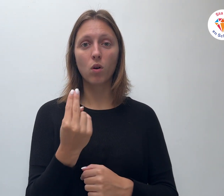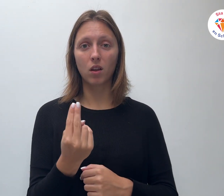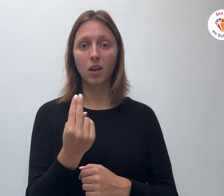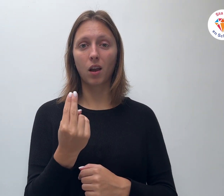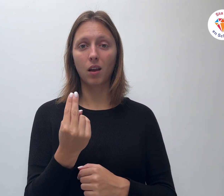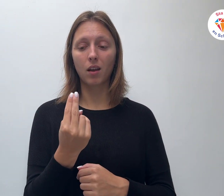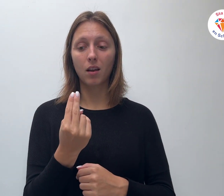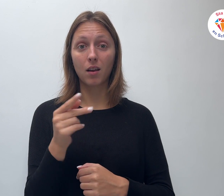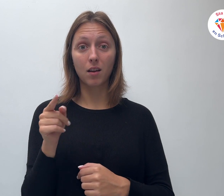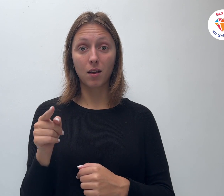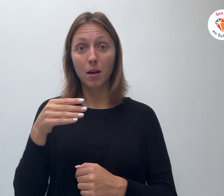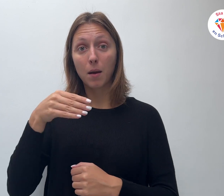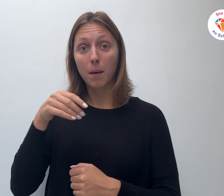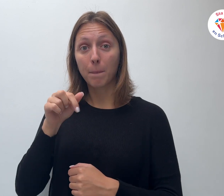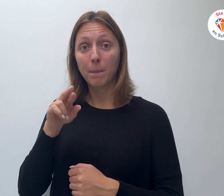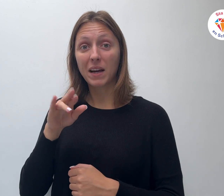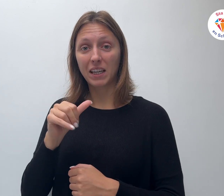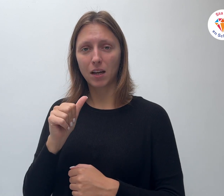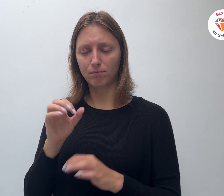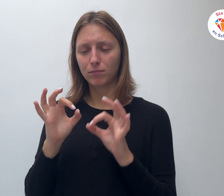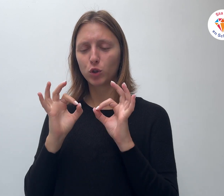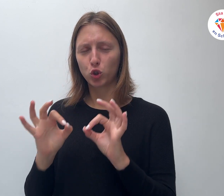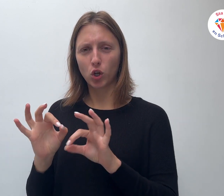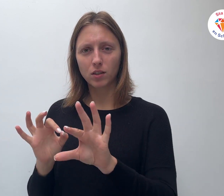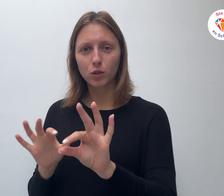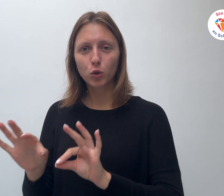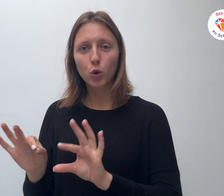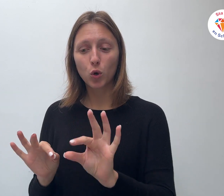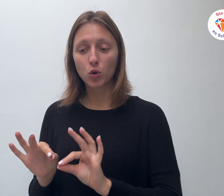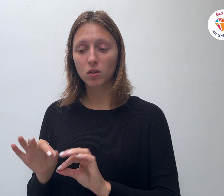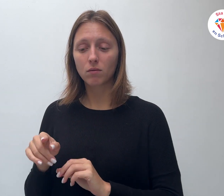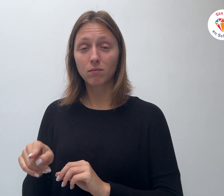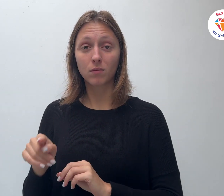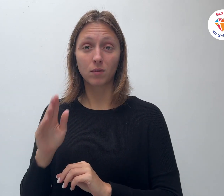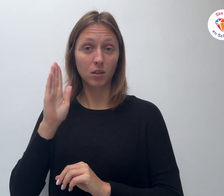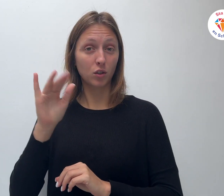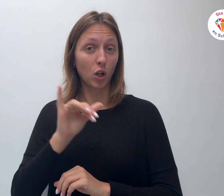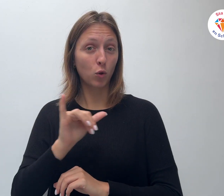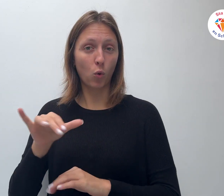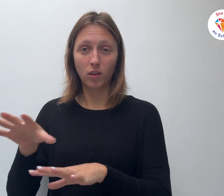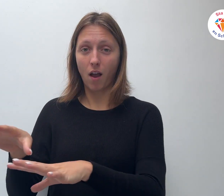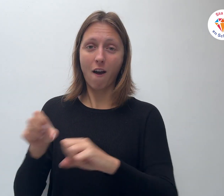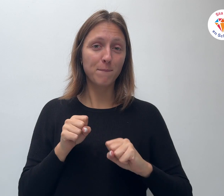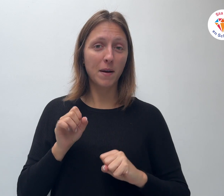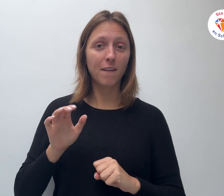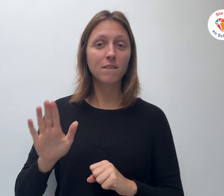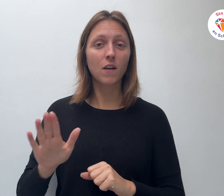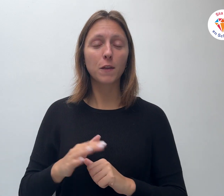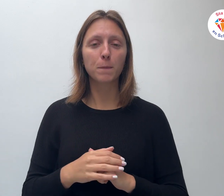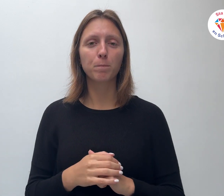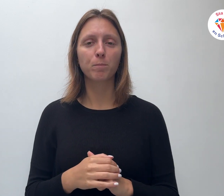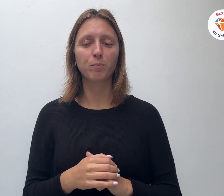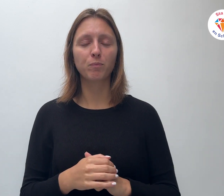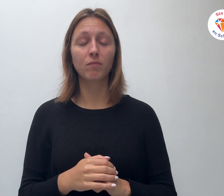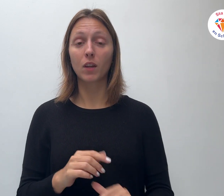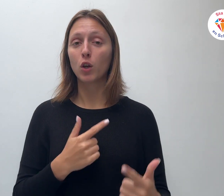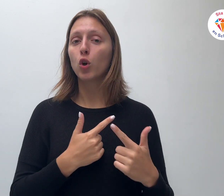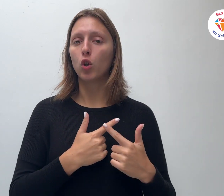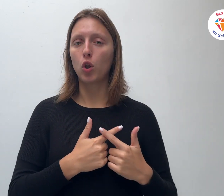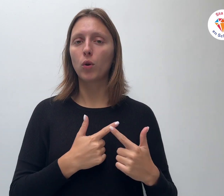het goede deel uitgekozen, dat niet van haar zal worden afgenomen. Wanneer Lukas dit verhaal schreef, zag hij